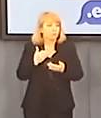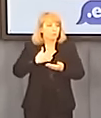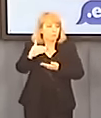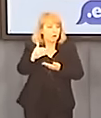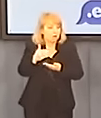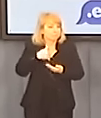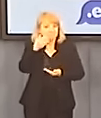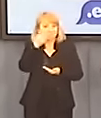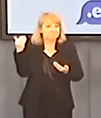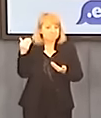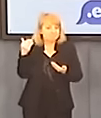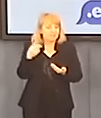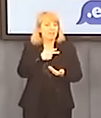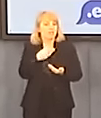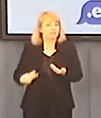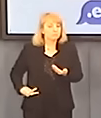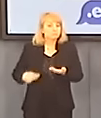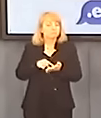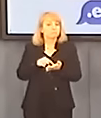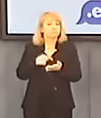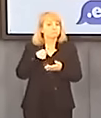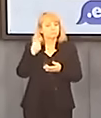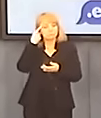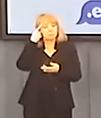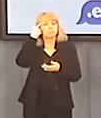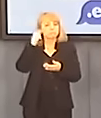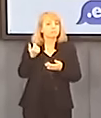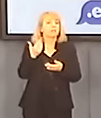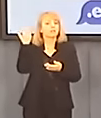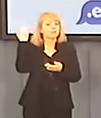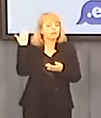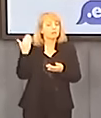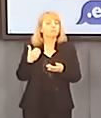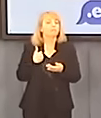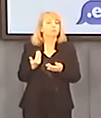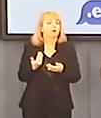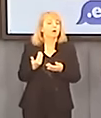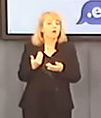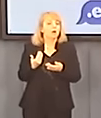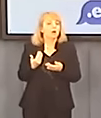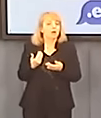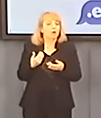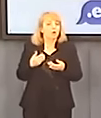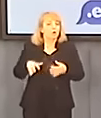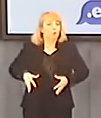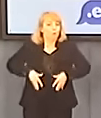Premier wspomina o takim renesansie